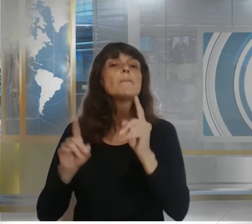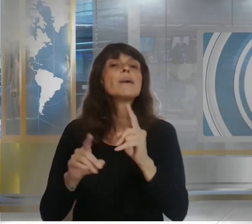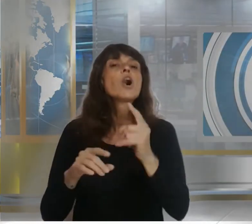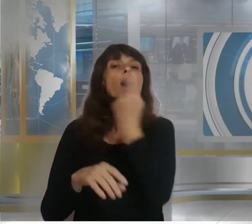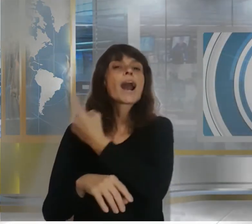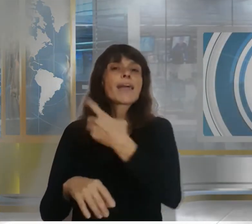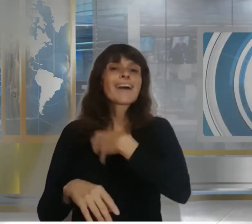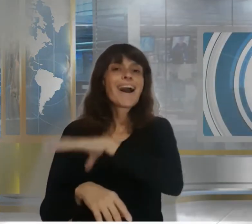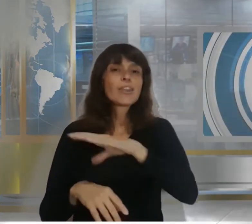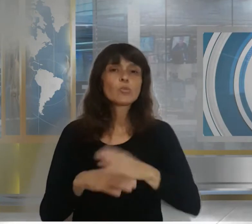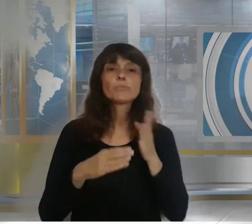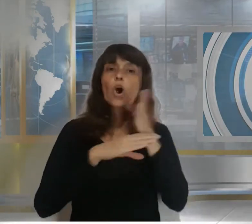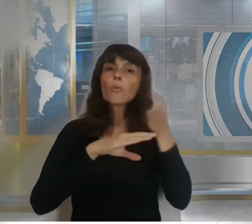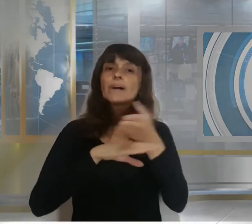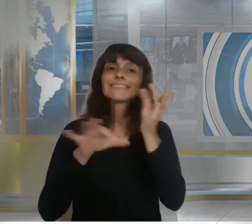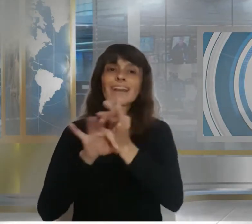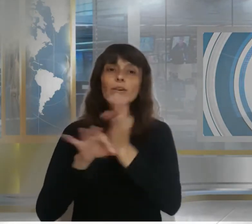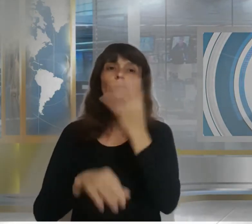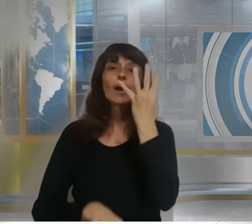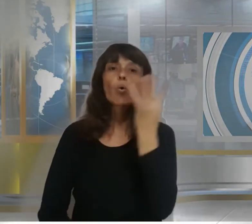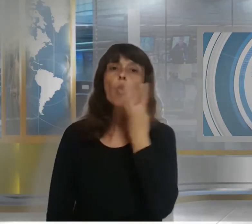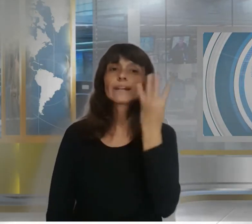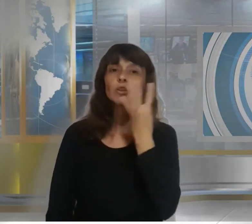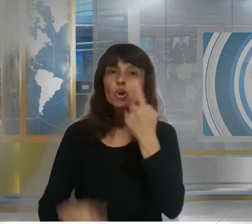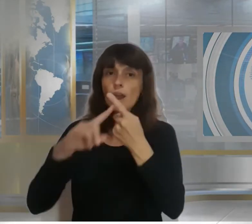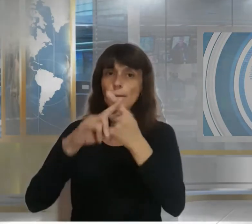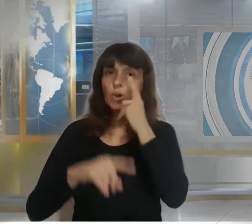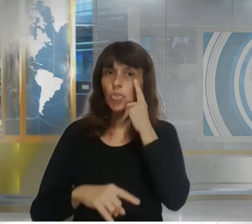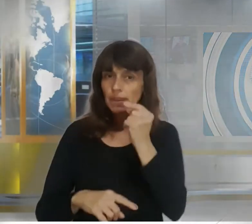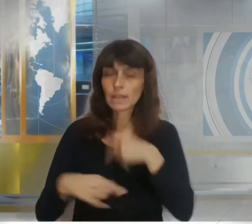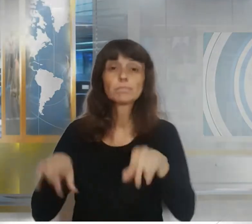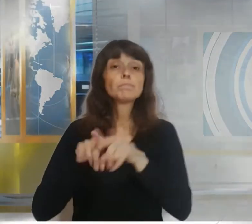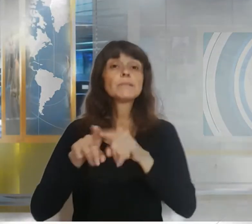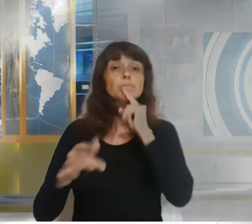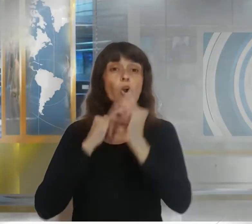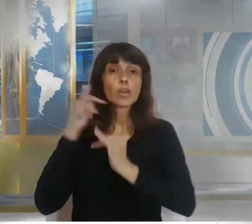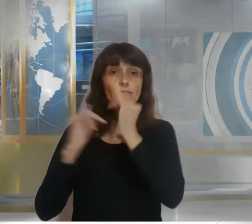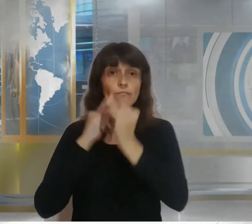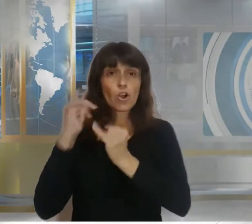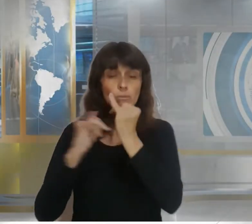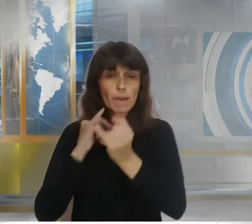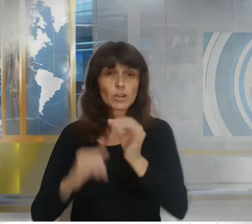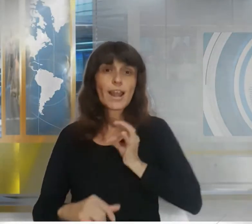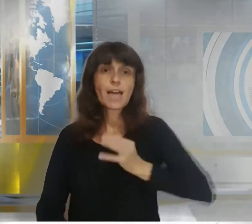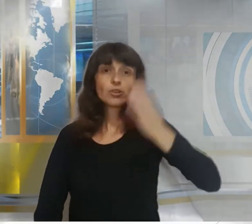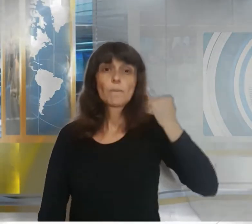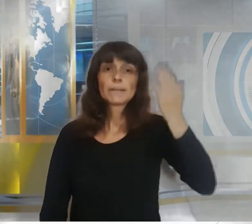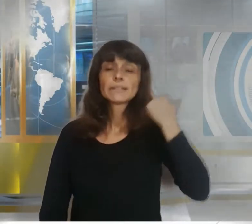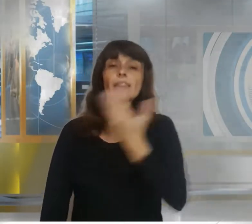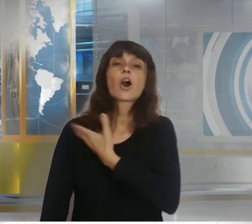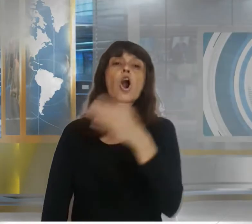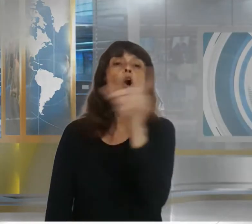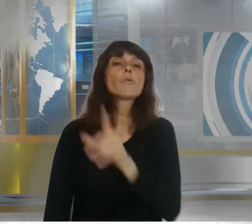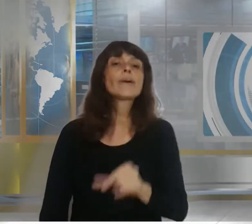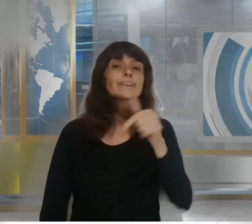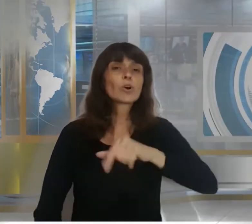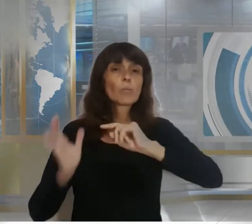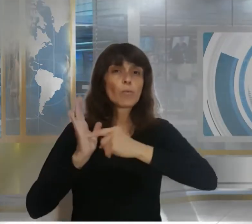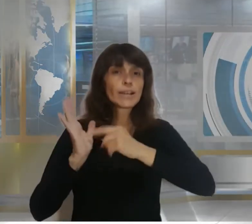establecimientos Como ya se había informado a fines de 2020 el gobierno porteño agregó dos semanas al calendario